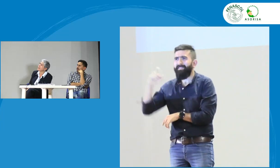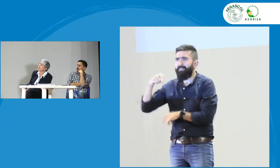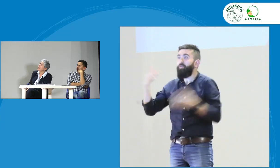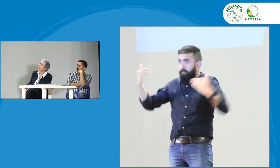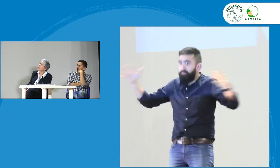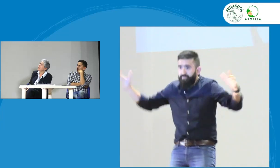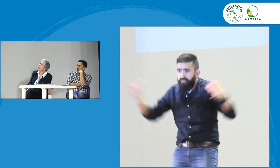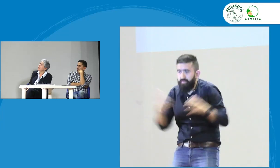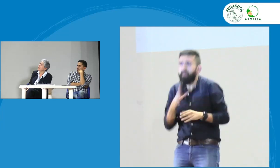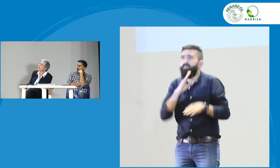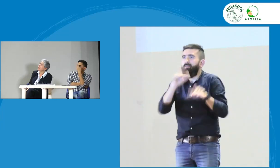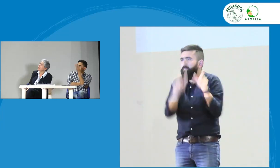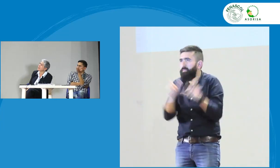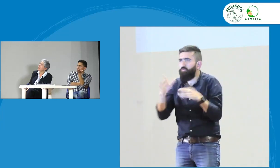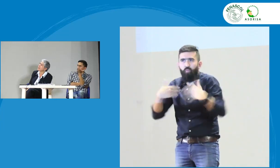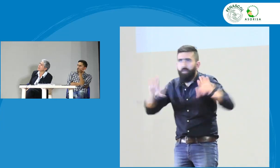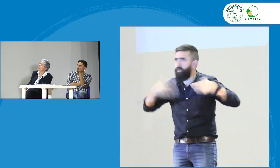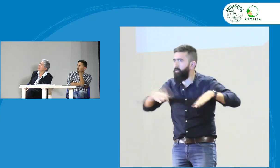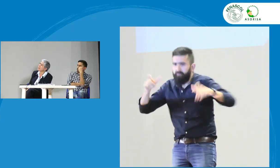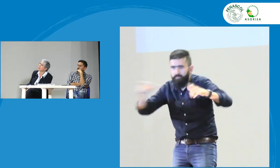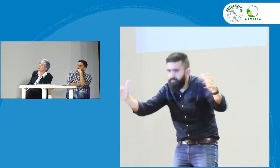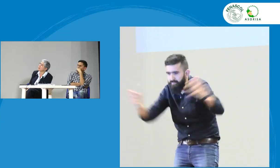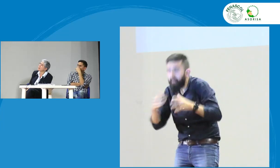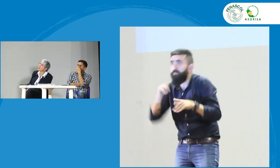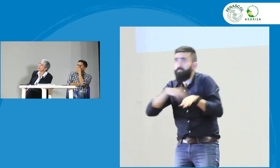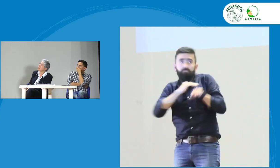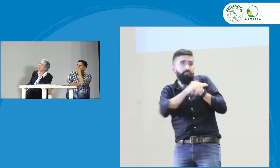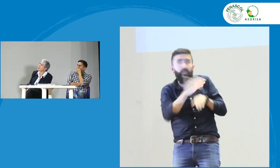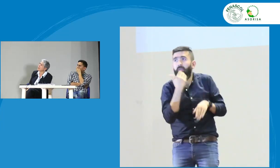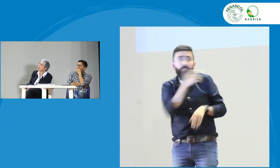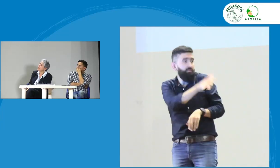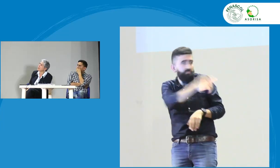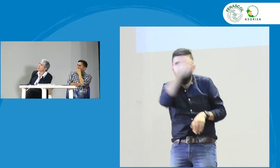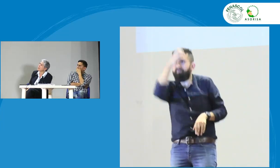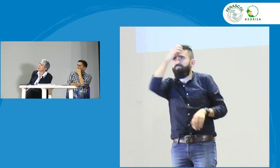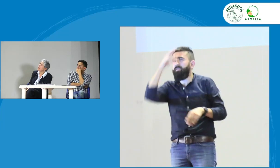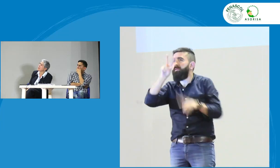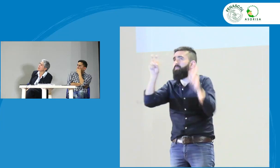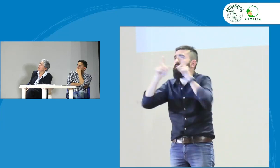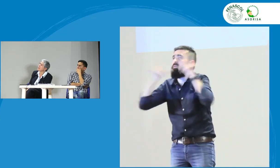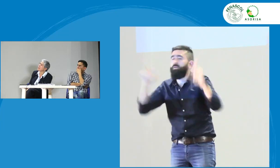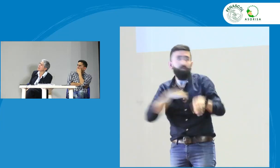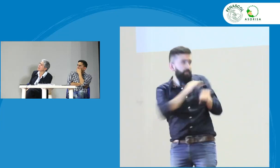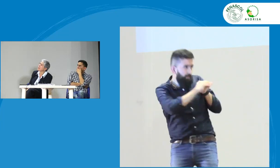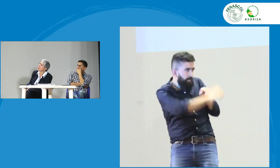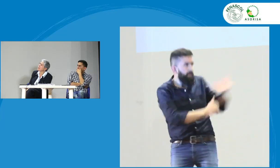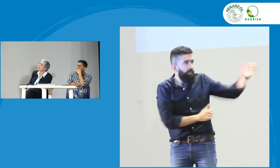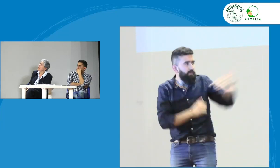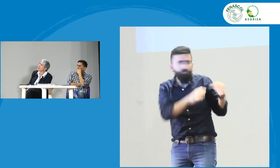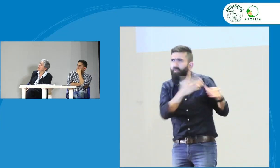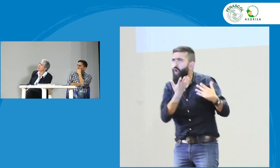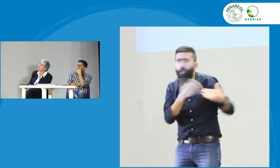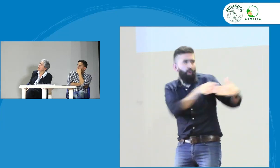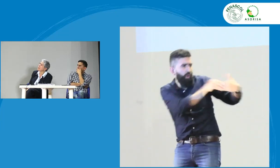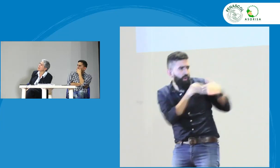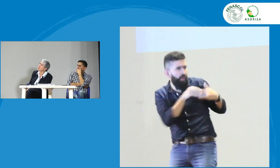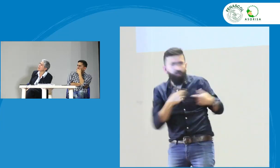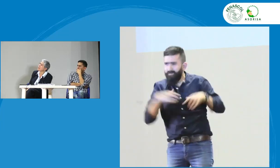lo relaciono con una planeación lingüística pues reúnámonos cualquiera lo puede hacer puedo invitar por ejemplo algún experto en lingüística bueno reúnámonos